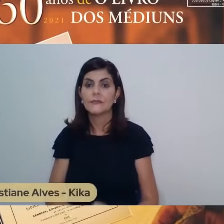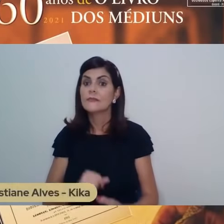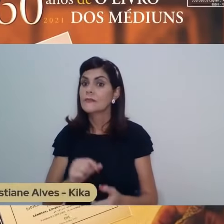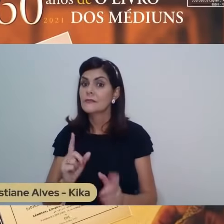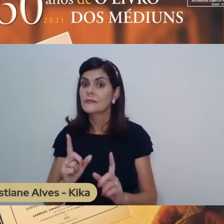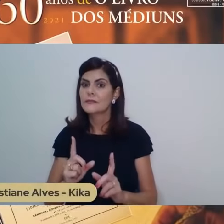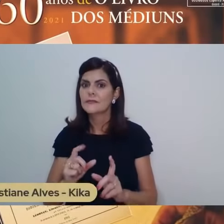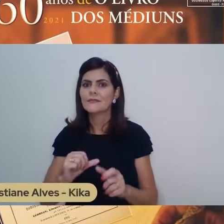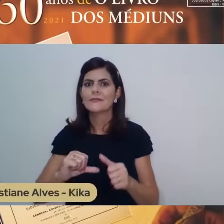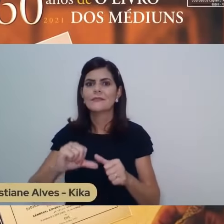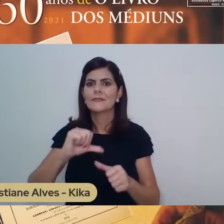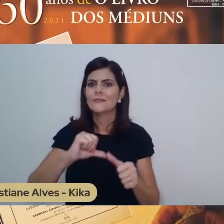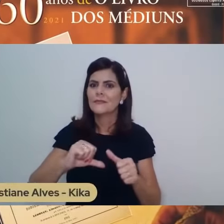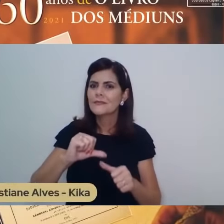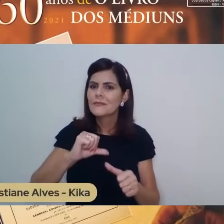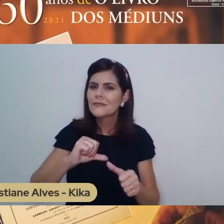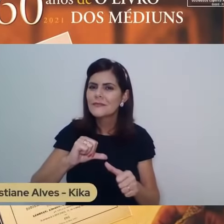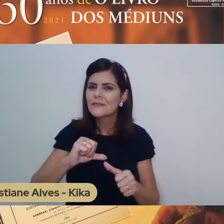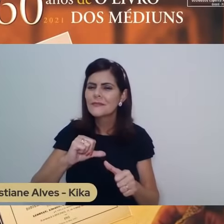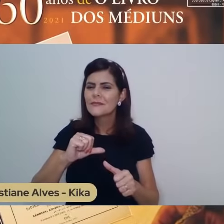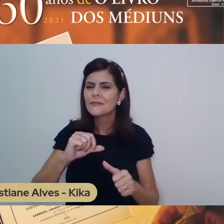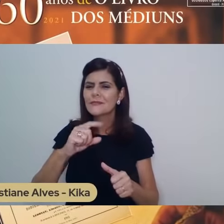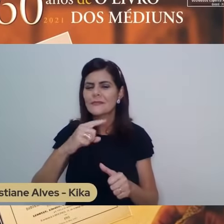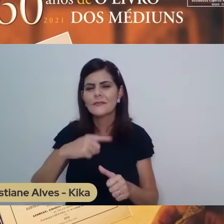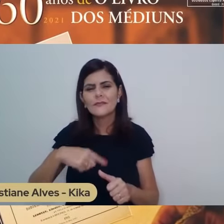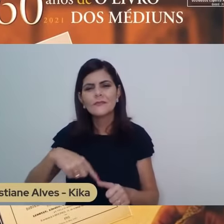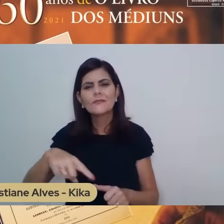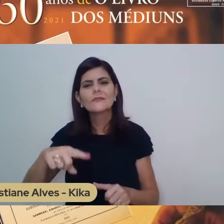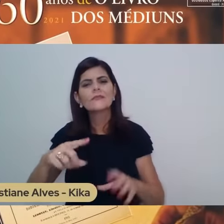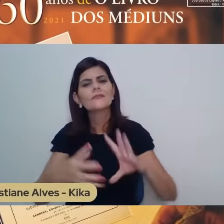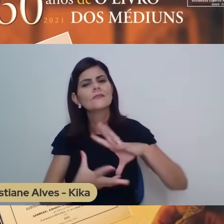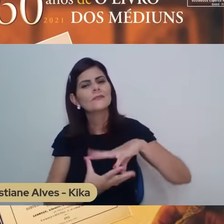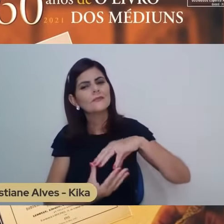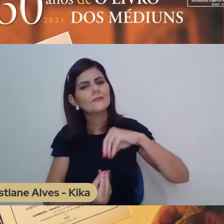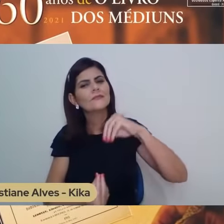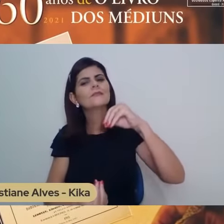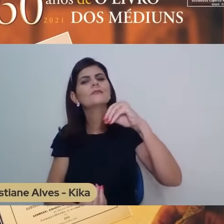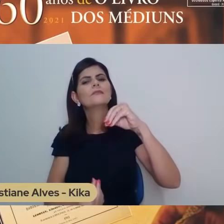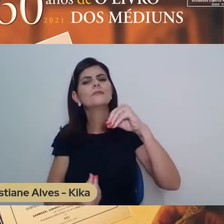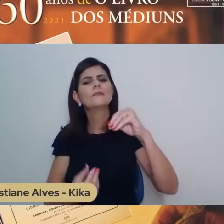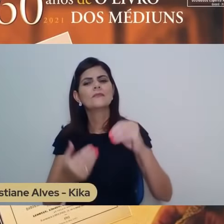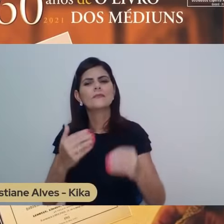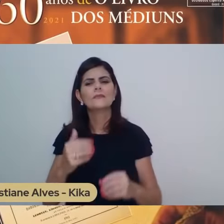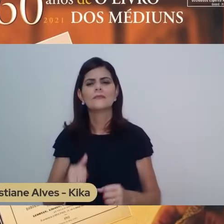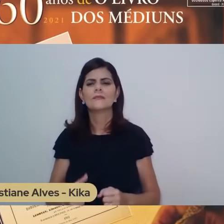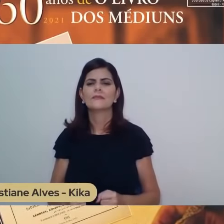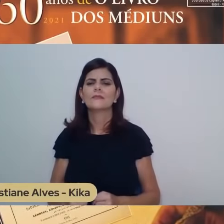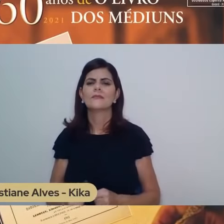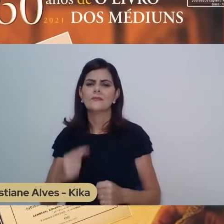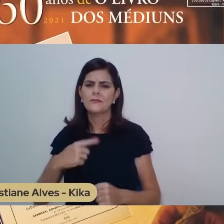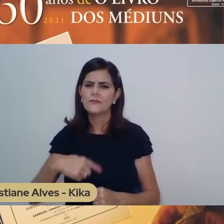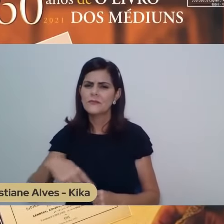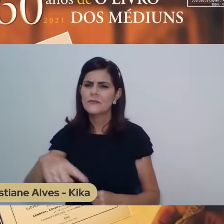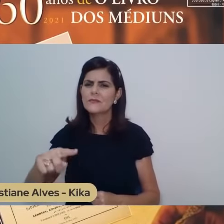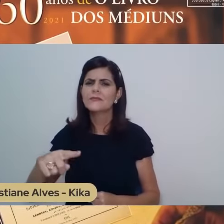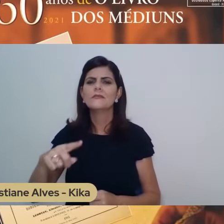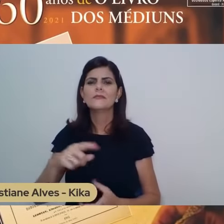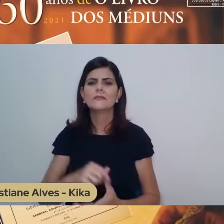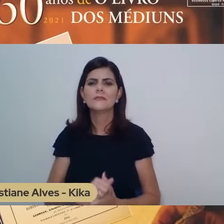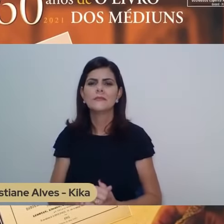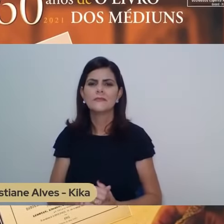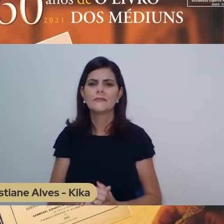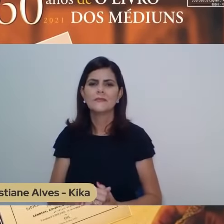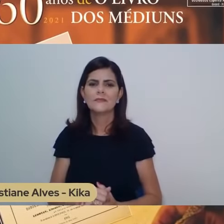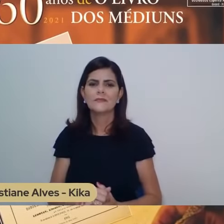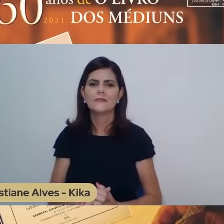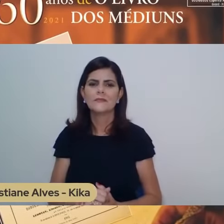buscou a faculdade soberana do Espírito, que é a vontade, a firme vontade de Iracardec, que é o recurso